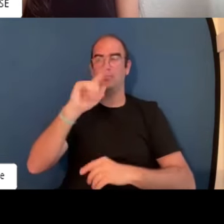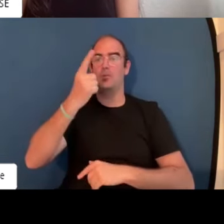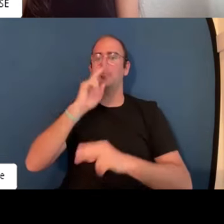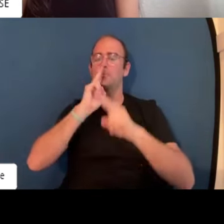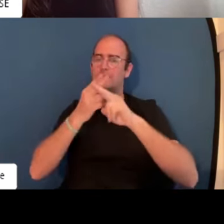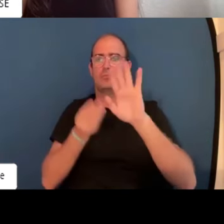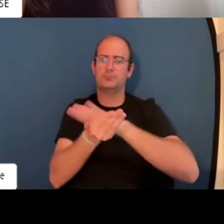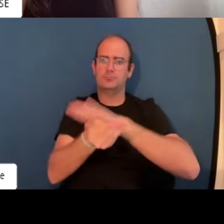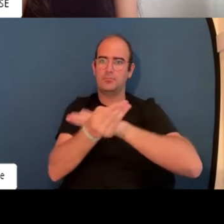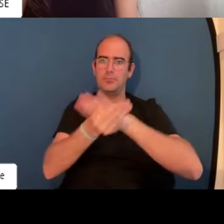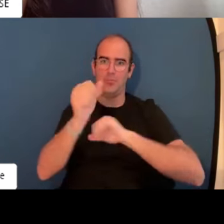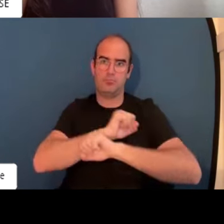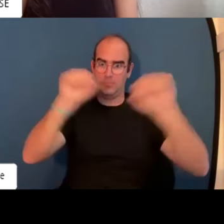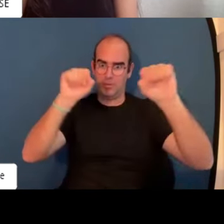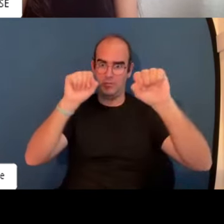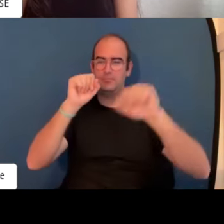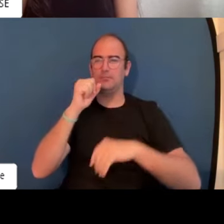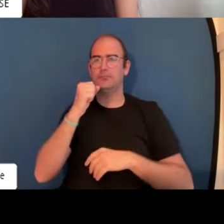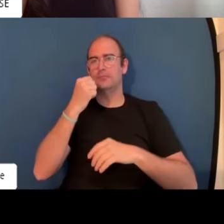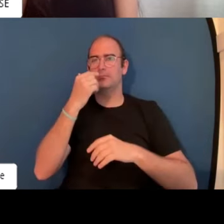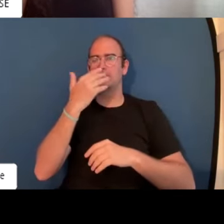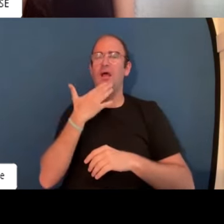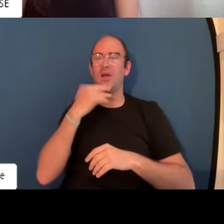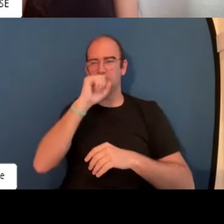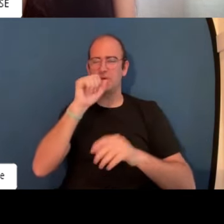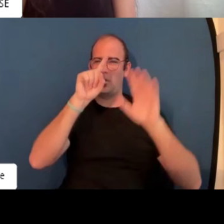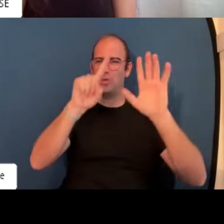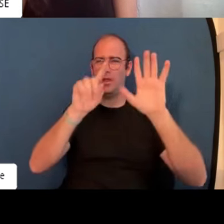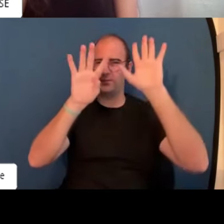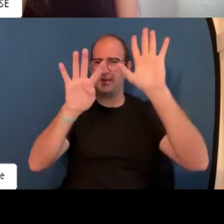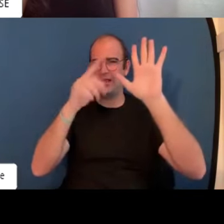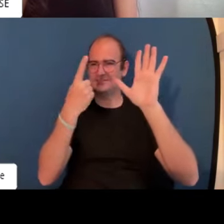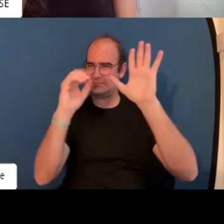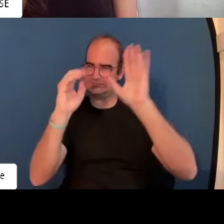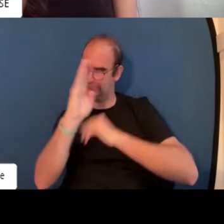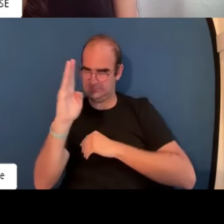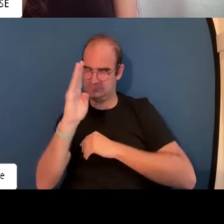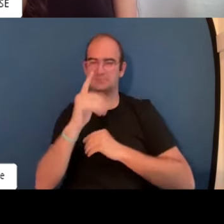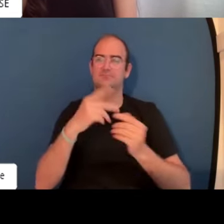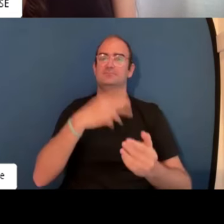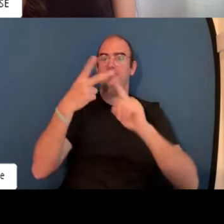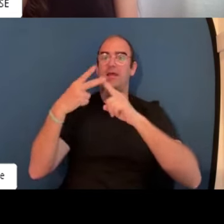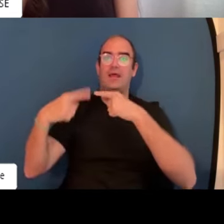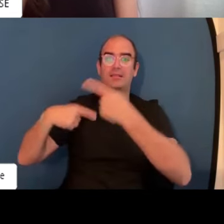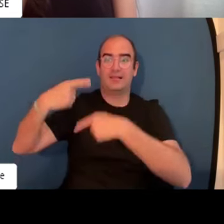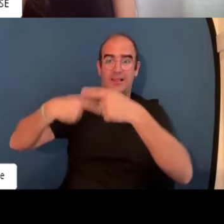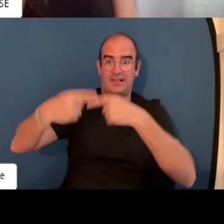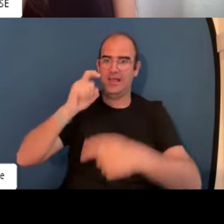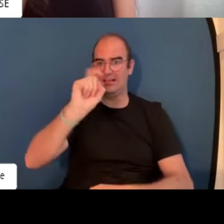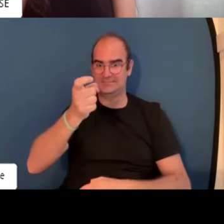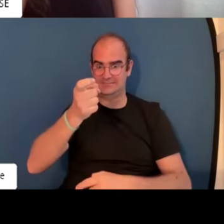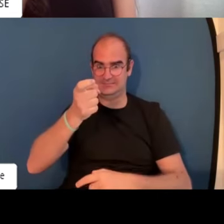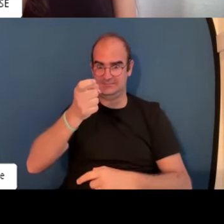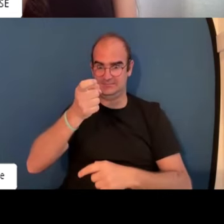las generaciones, hay cuatro fases. La primera fase es la fase del Baby Boom, que implica en